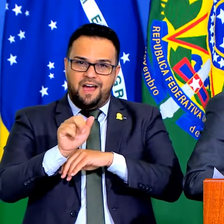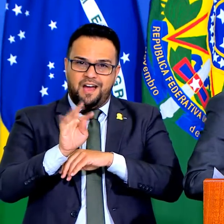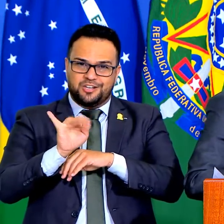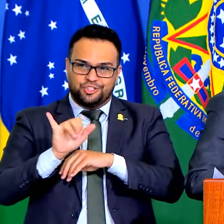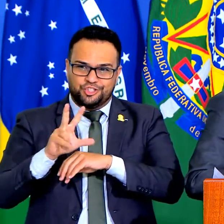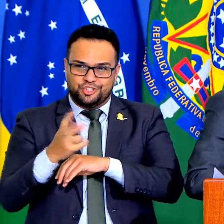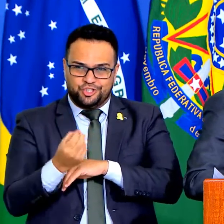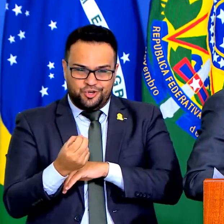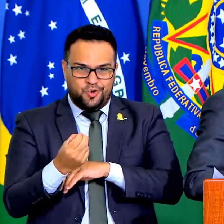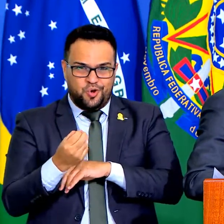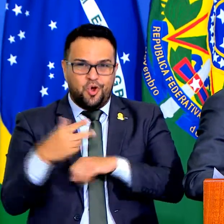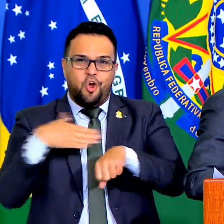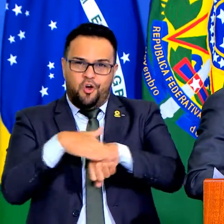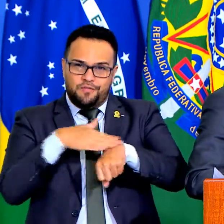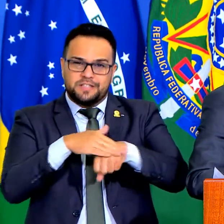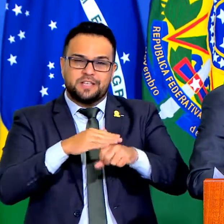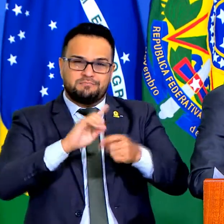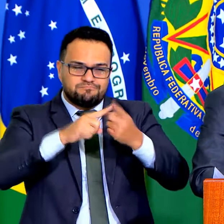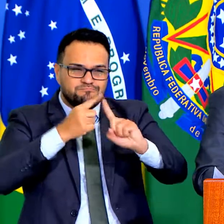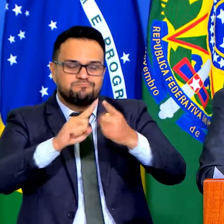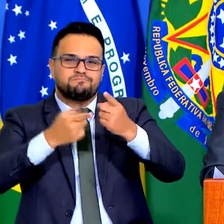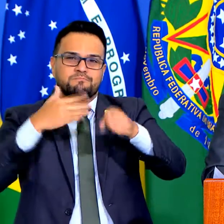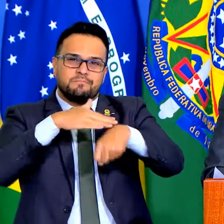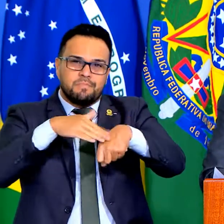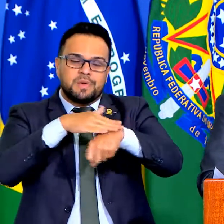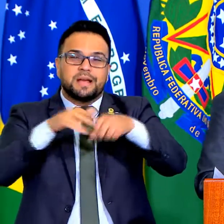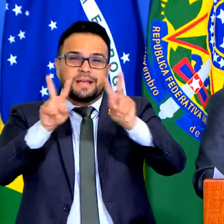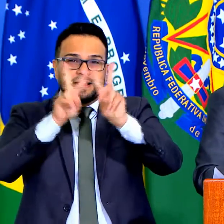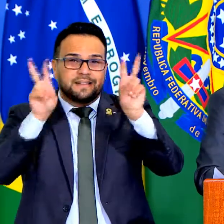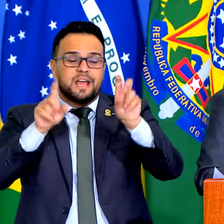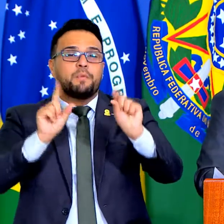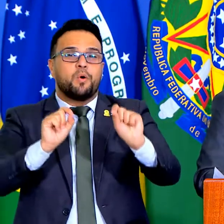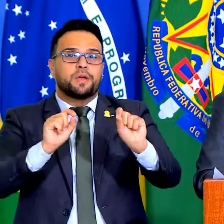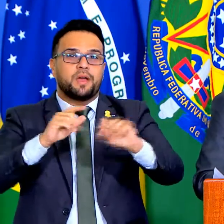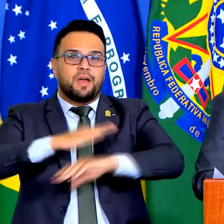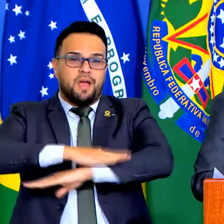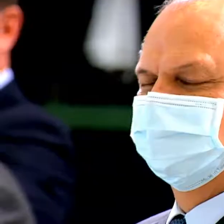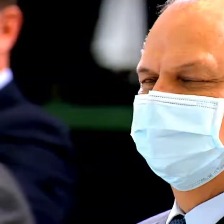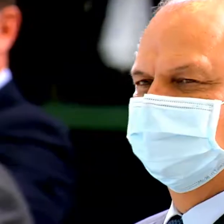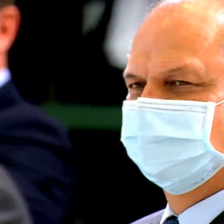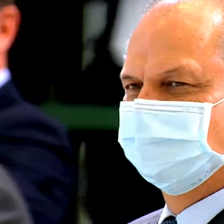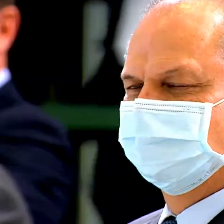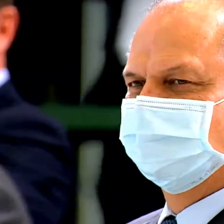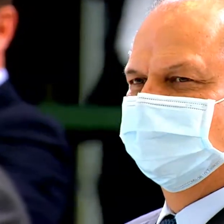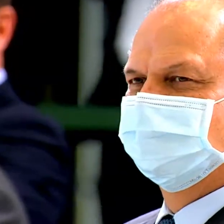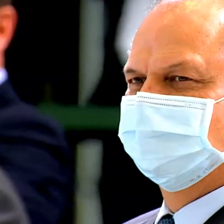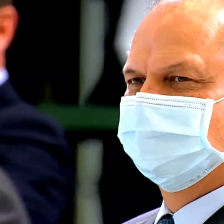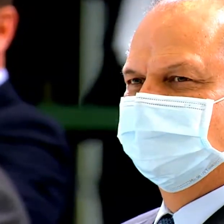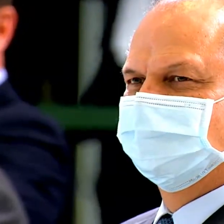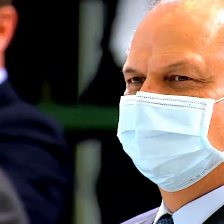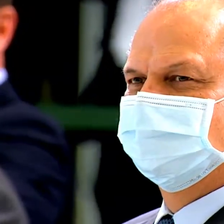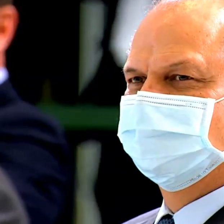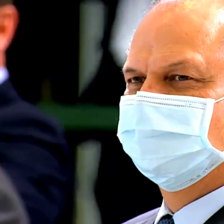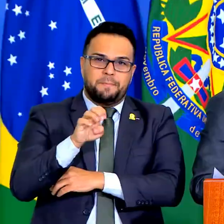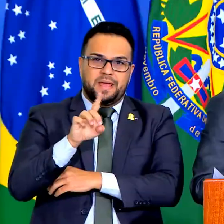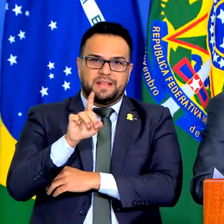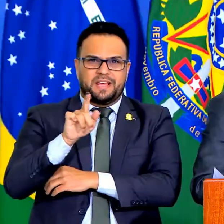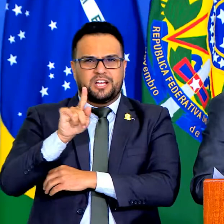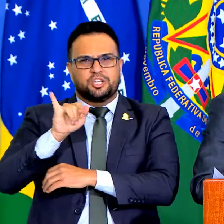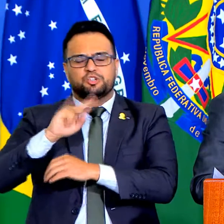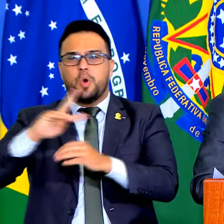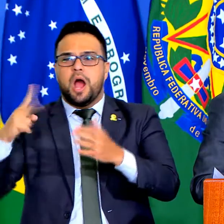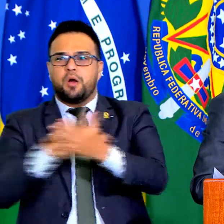Vamos chegar, está praticamente resolvida a questão dos pedágios do teu estado do Paraná. Um assalto à mão armada